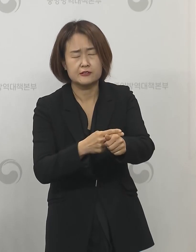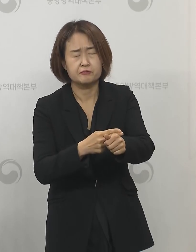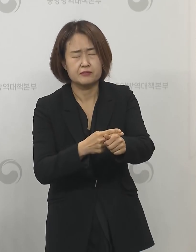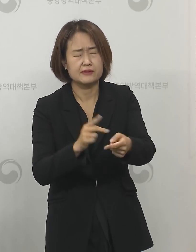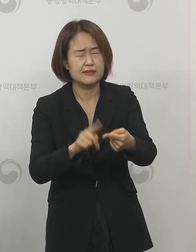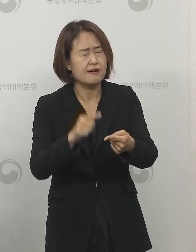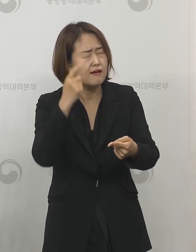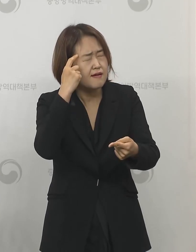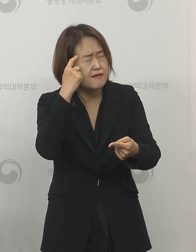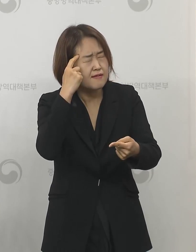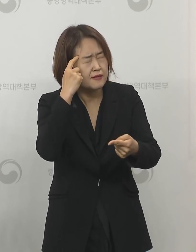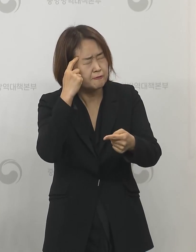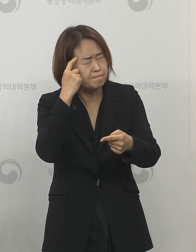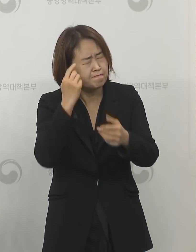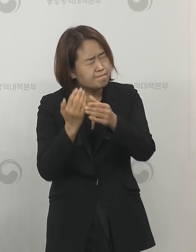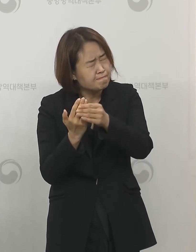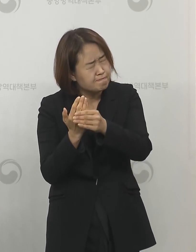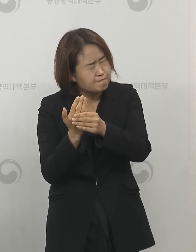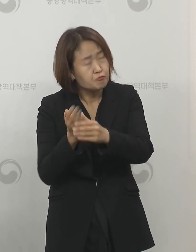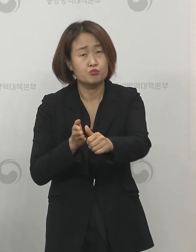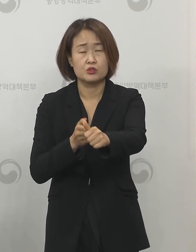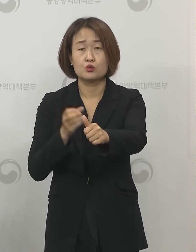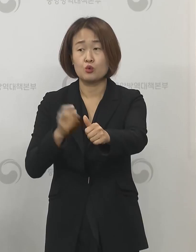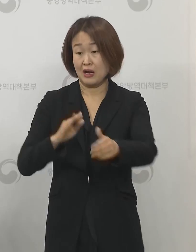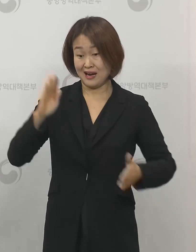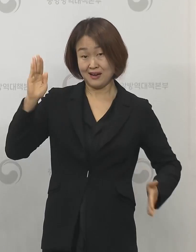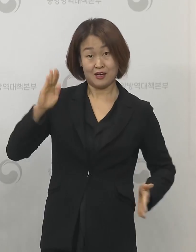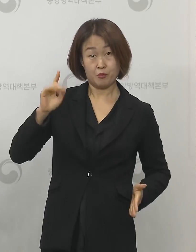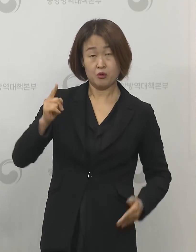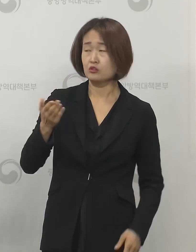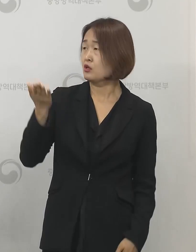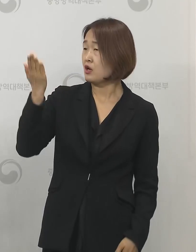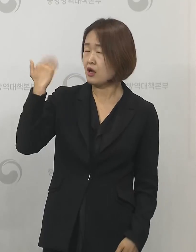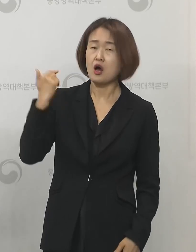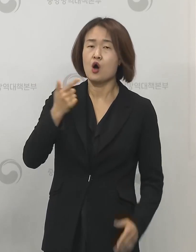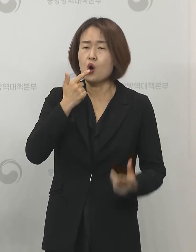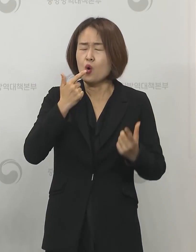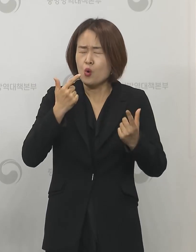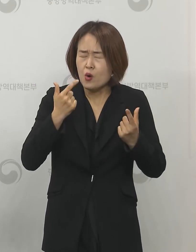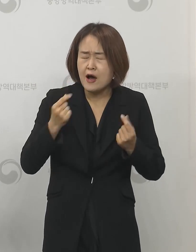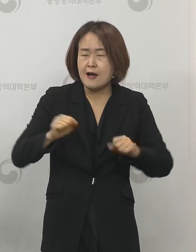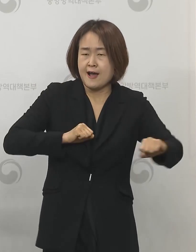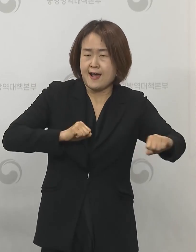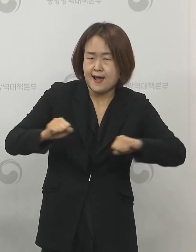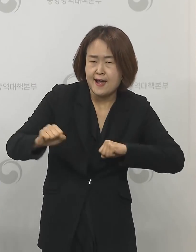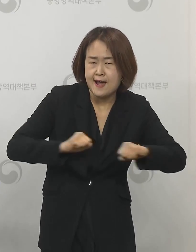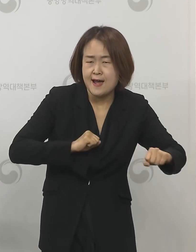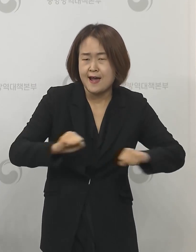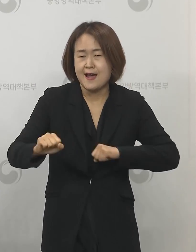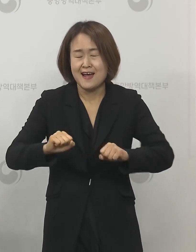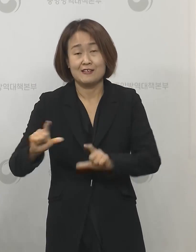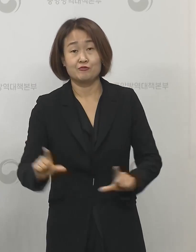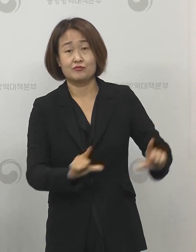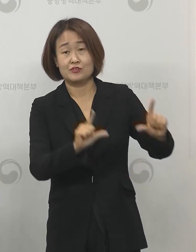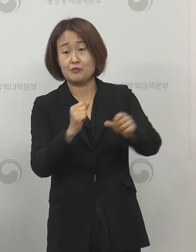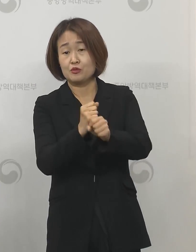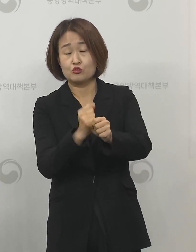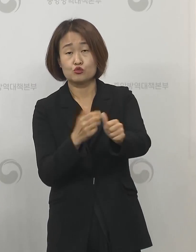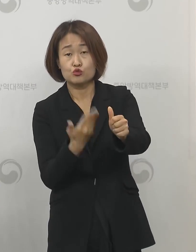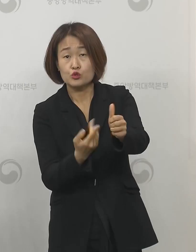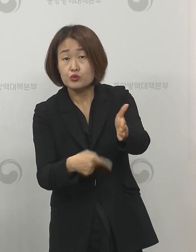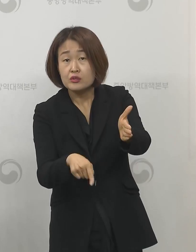부탁드립니다 그리고 학생들이 예전처럼 활기차게 생활할 수 있는 환경을 만들기 위해서 사회적